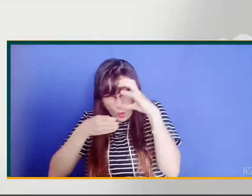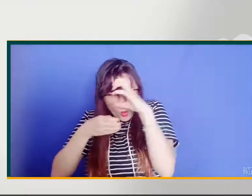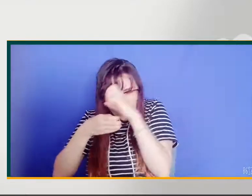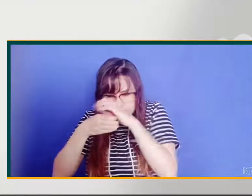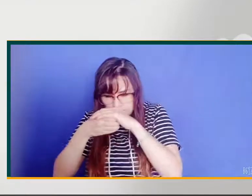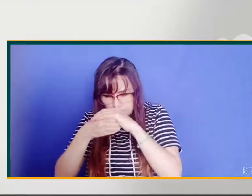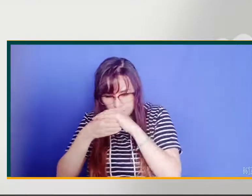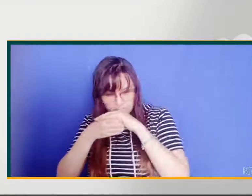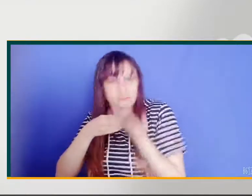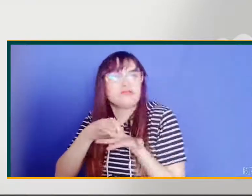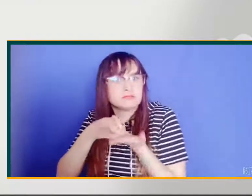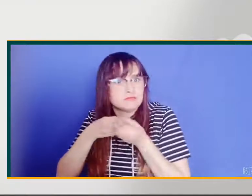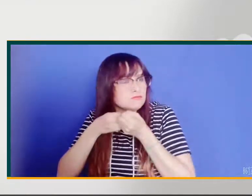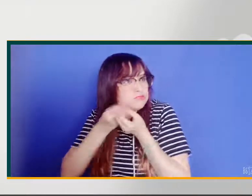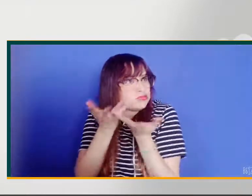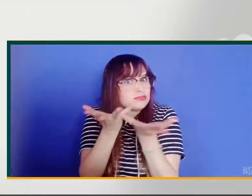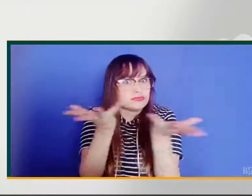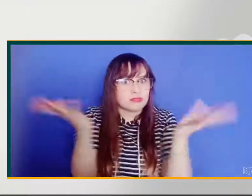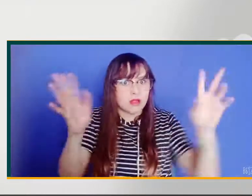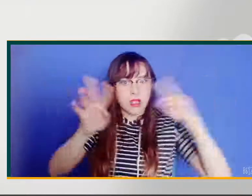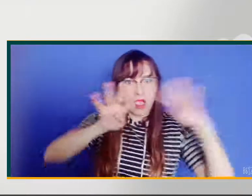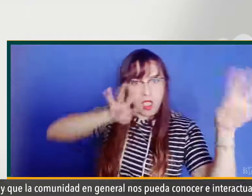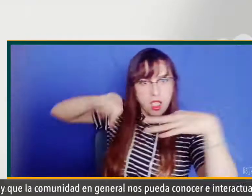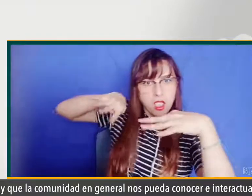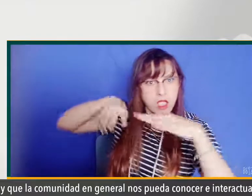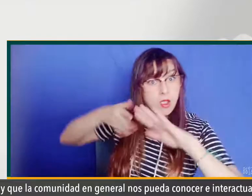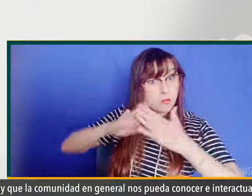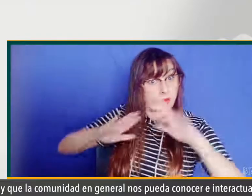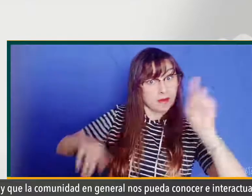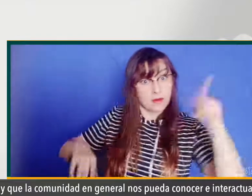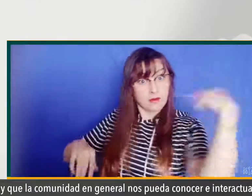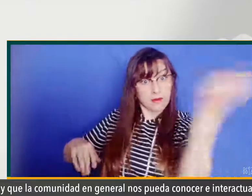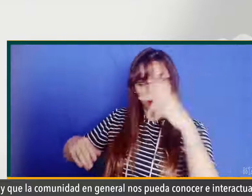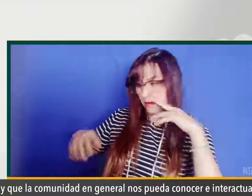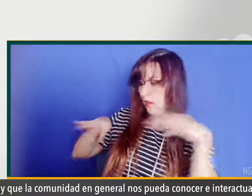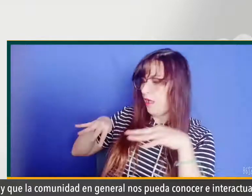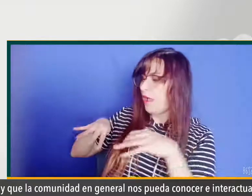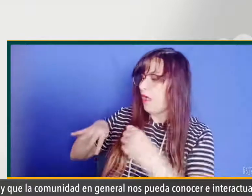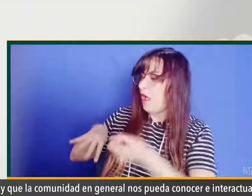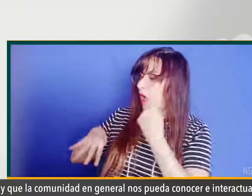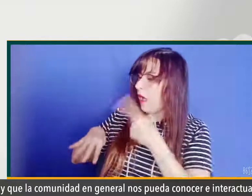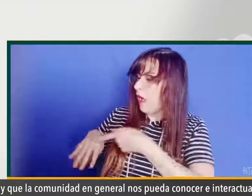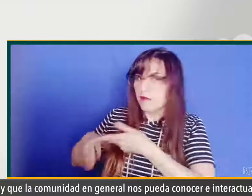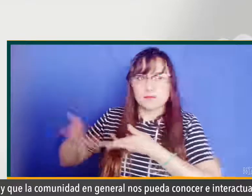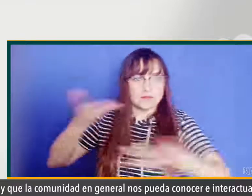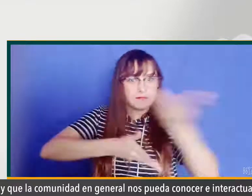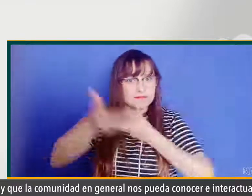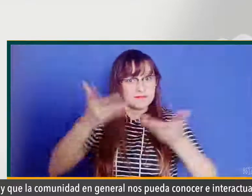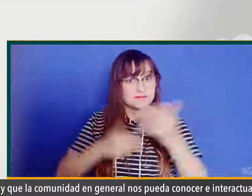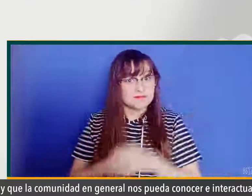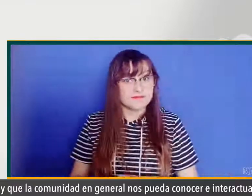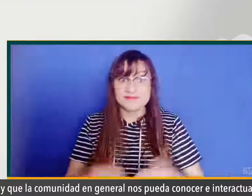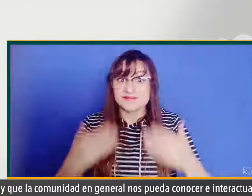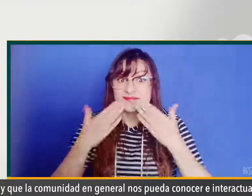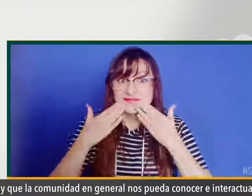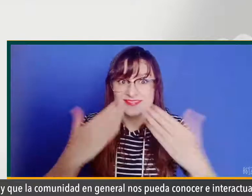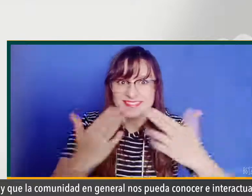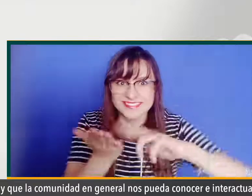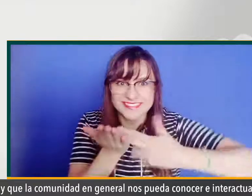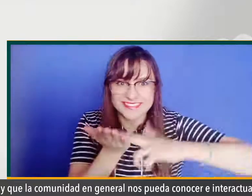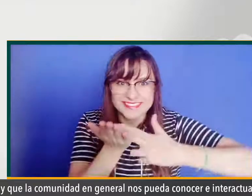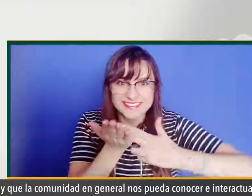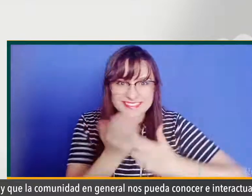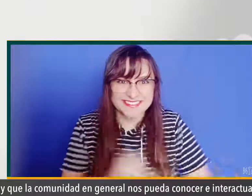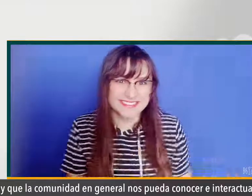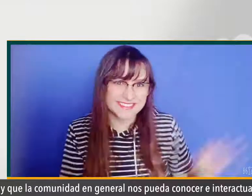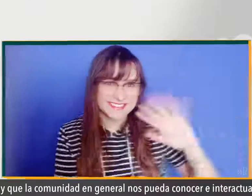salir de la oscuridad para que puedan ser vistos y que la comunidad en general nos pueda conocer e interactuar. Gracias a